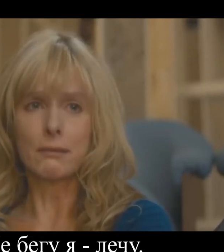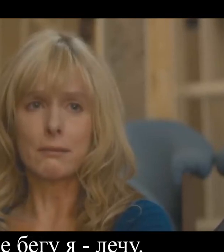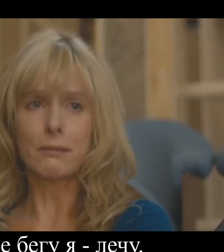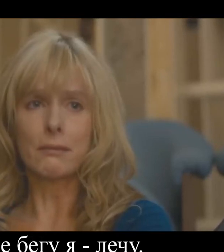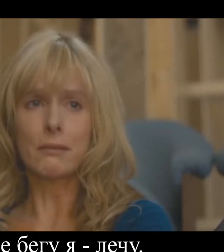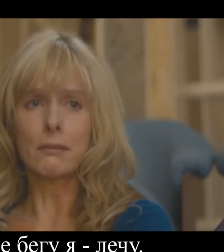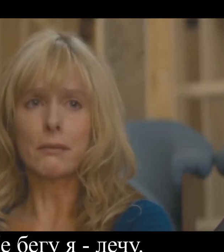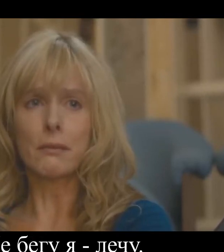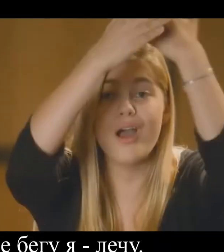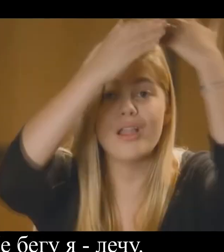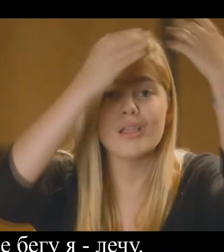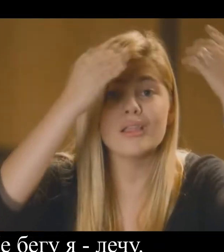Лечу